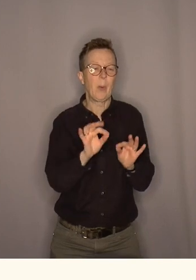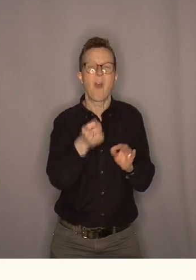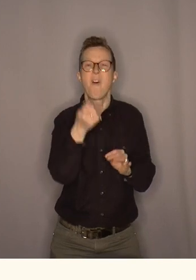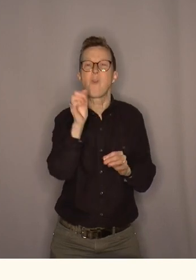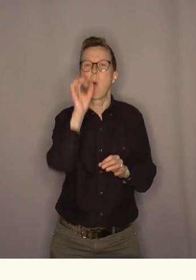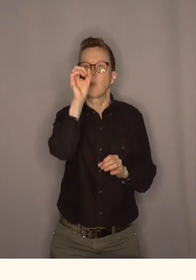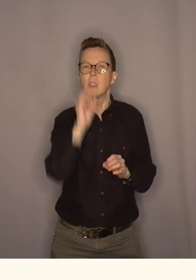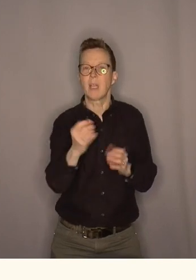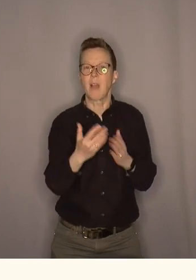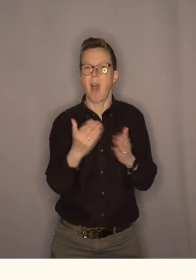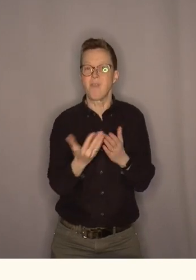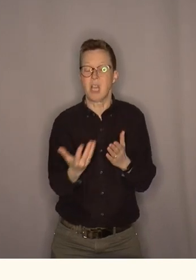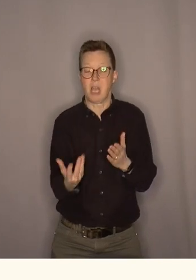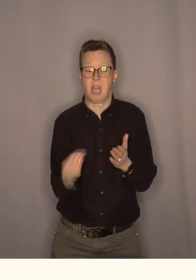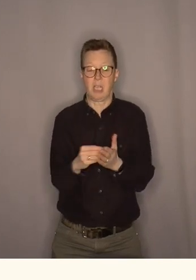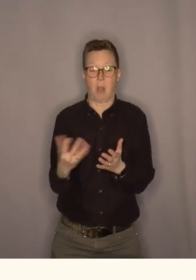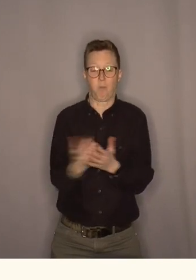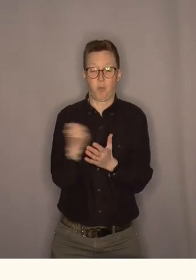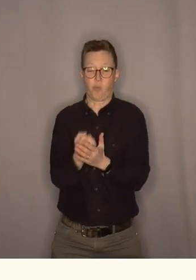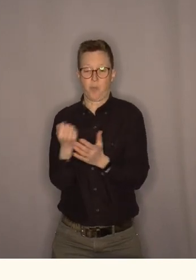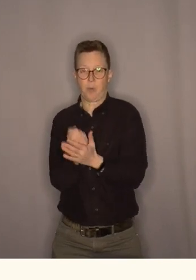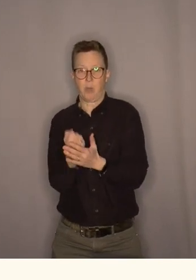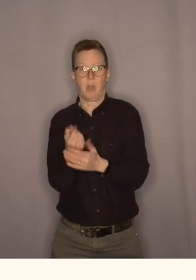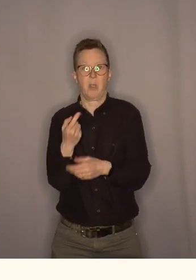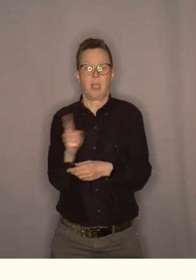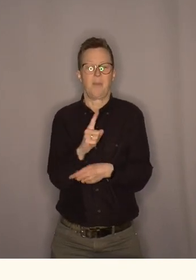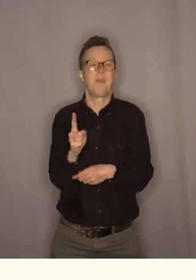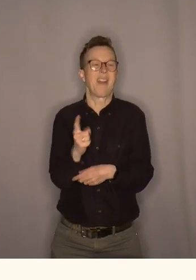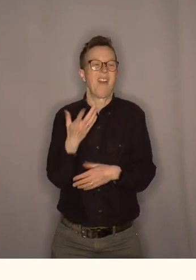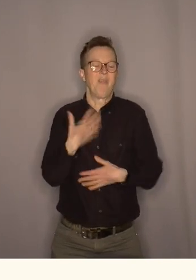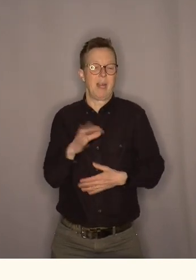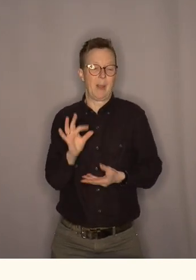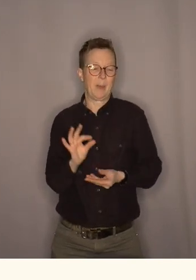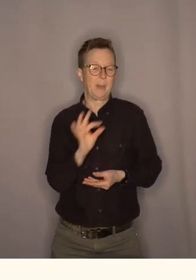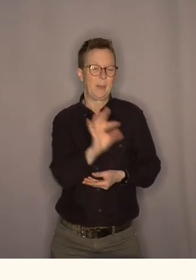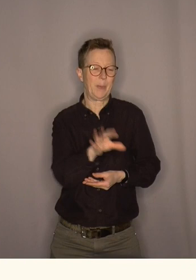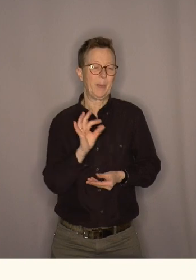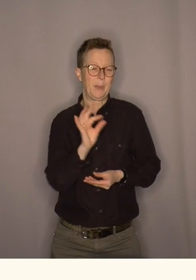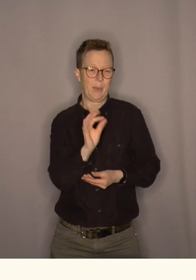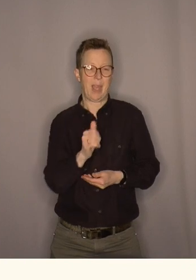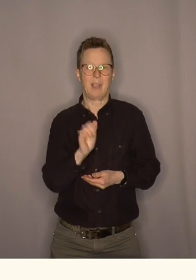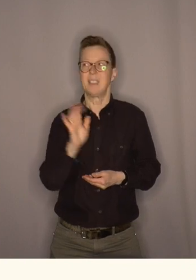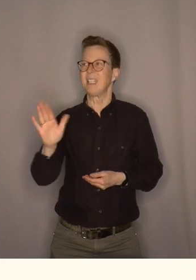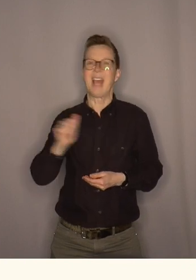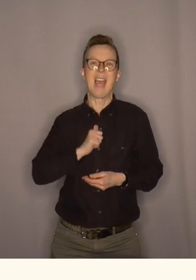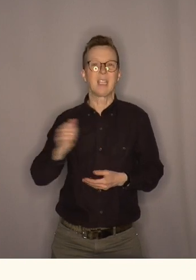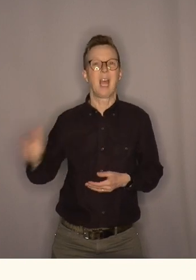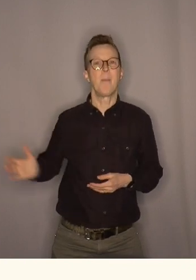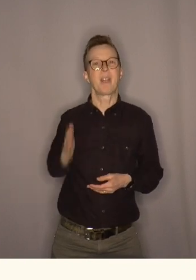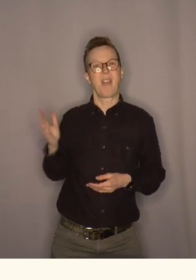de enorme ekstraintektene som regjeringen har kjent. Det var alt som de var villige til å gi av egne privilegier.